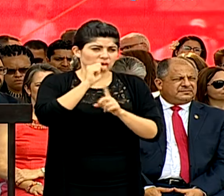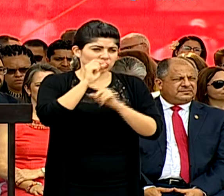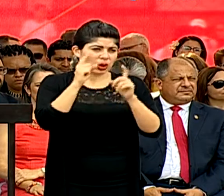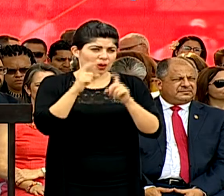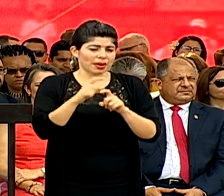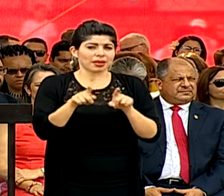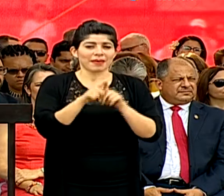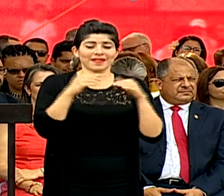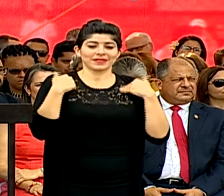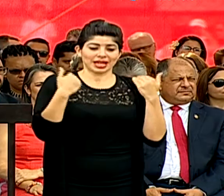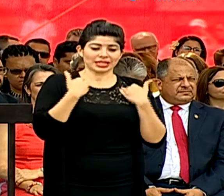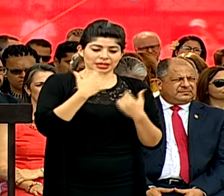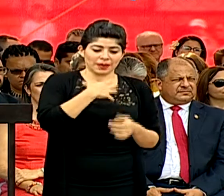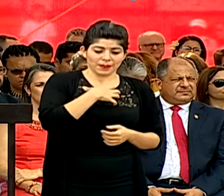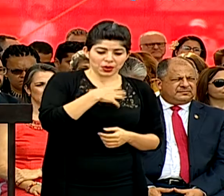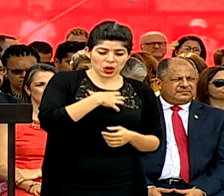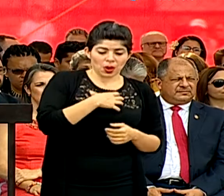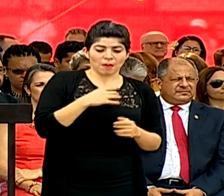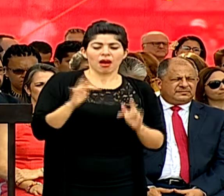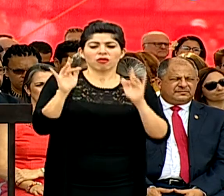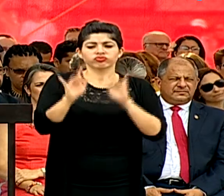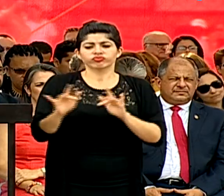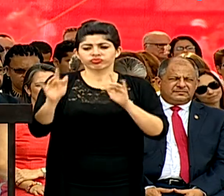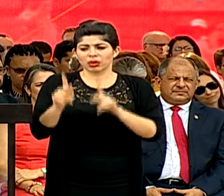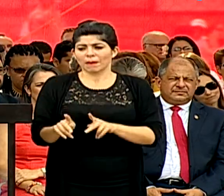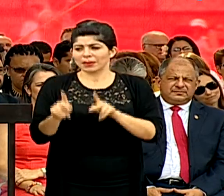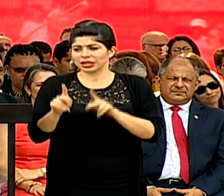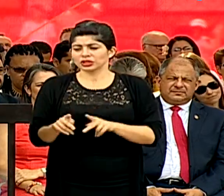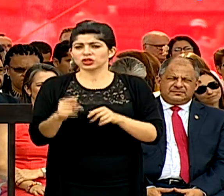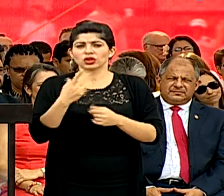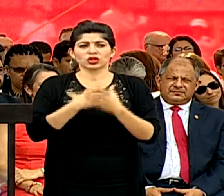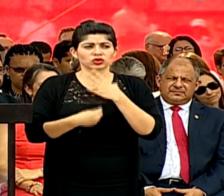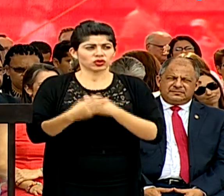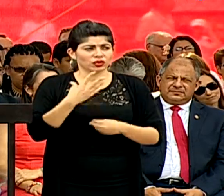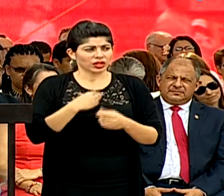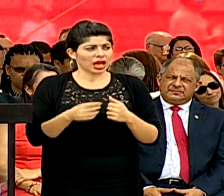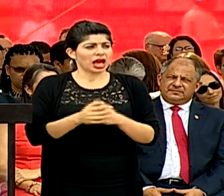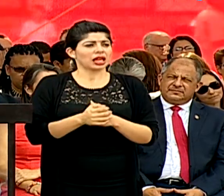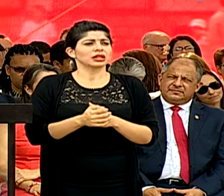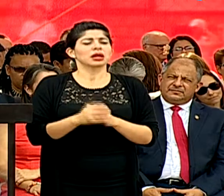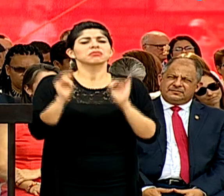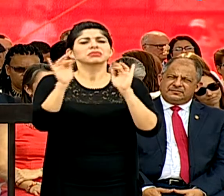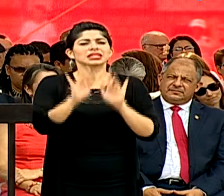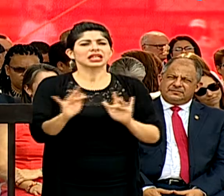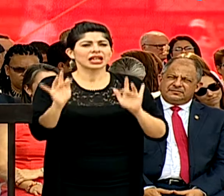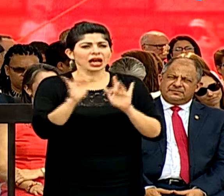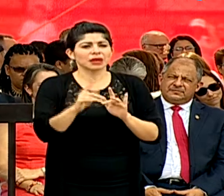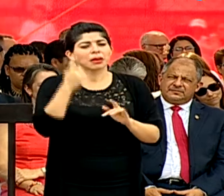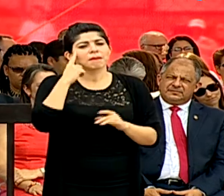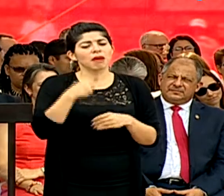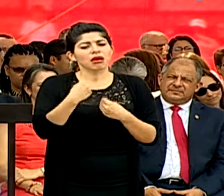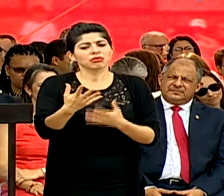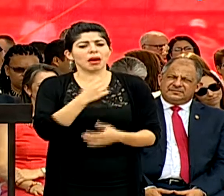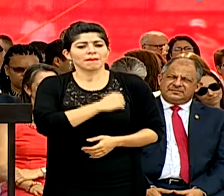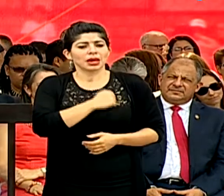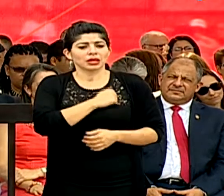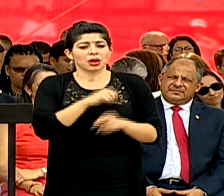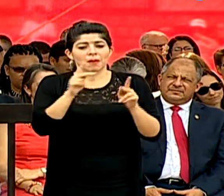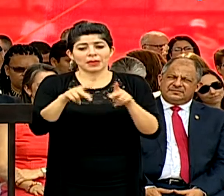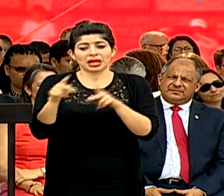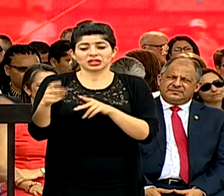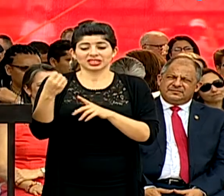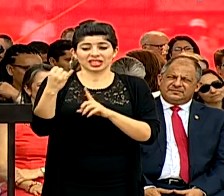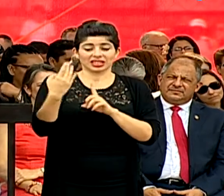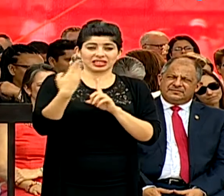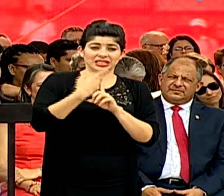la felicidad propia, la piedad por las personas que se encuentran sufriendo, la misericordia para perdonar a las personas que nos hayan